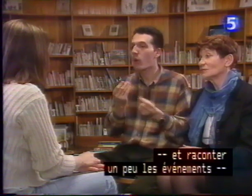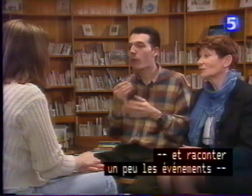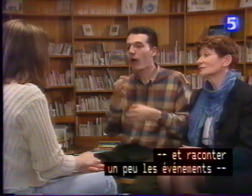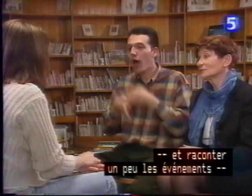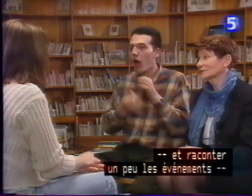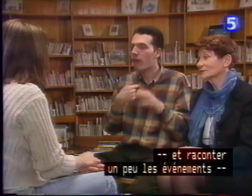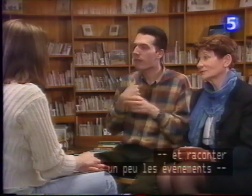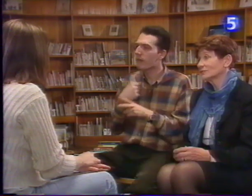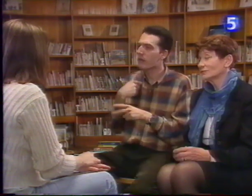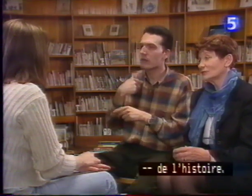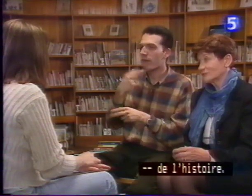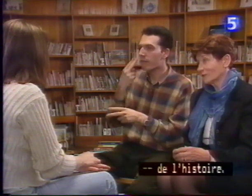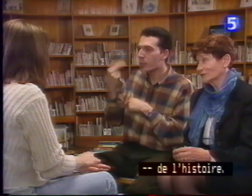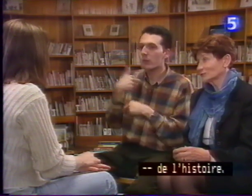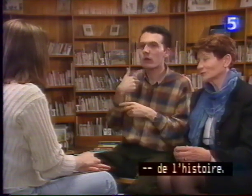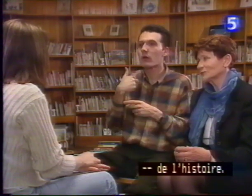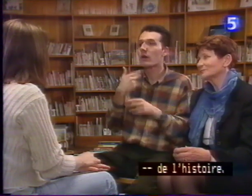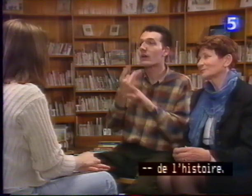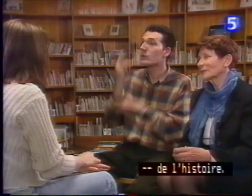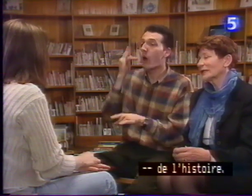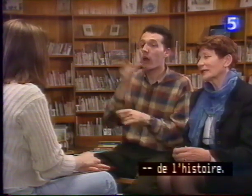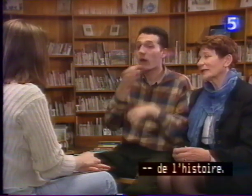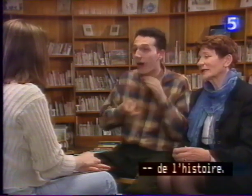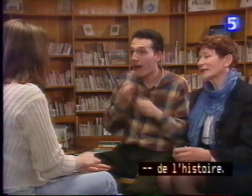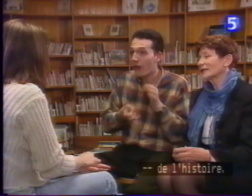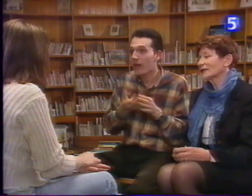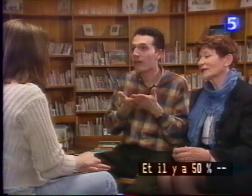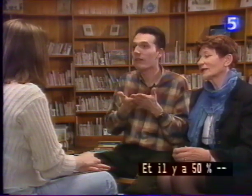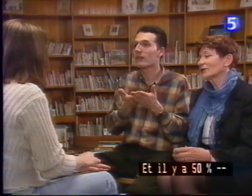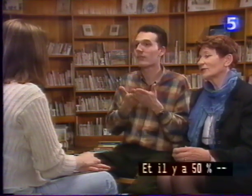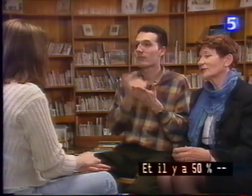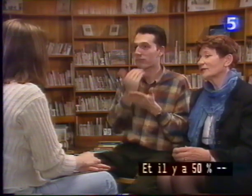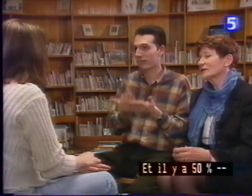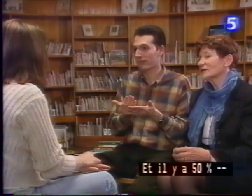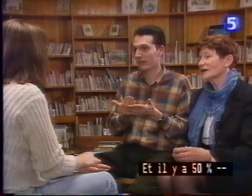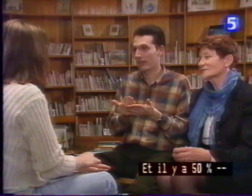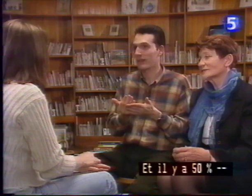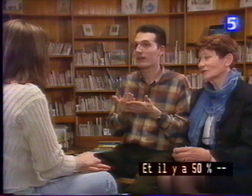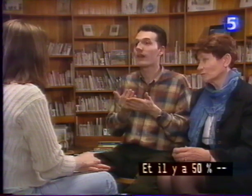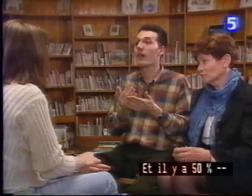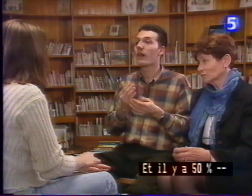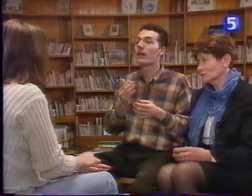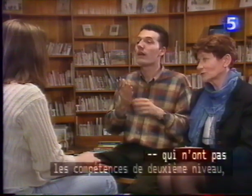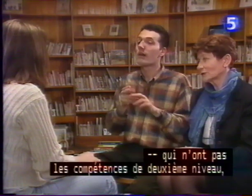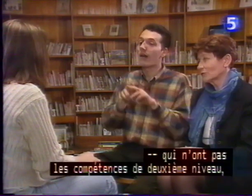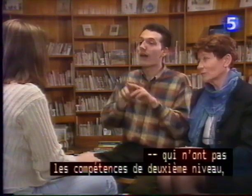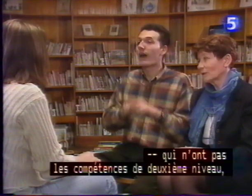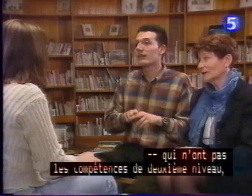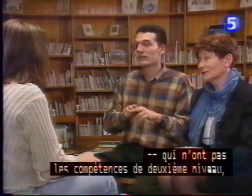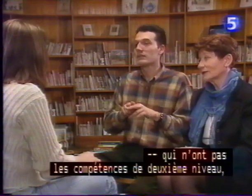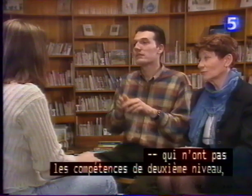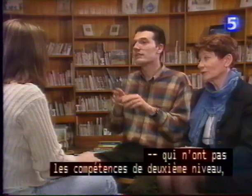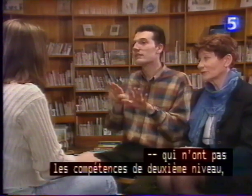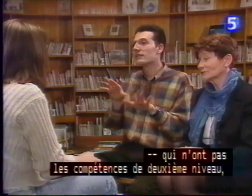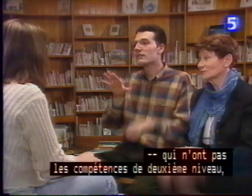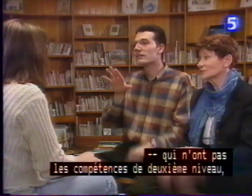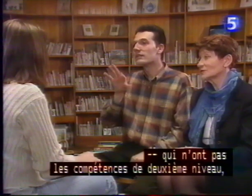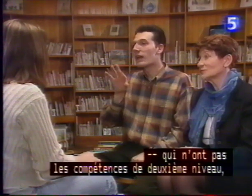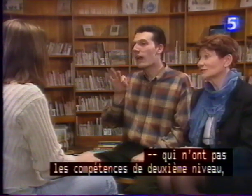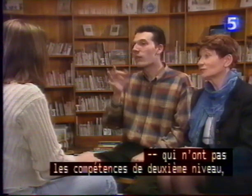de l'histoire, justement. Et il y a 50% qui n'ont pas les compétences de deuxième niveau dites